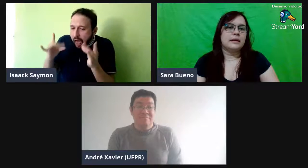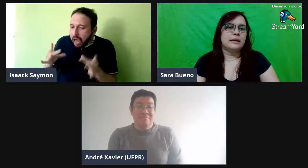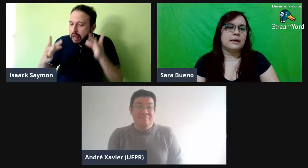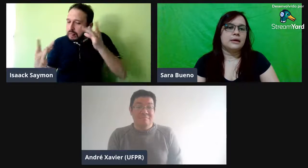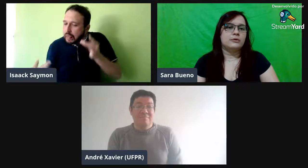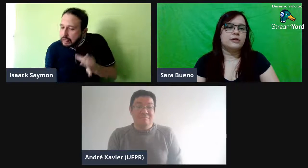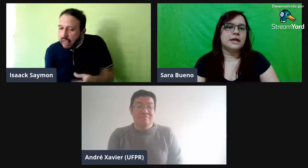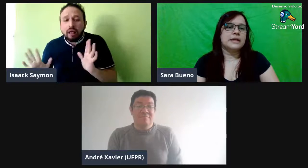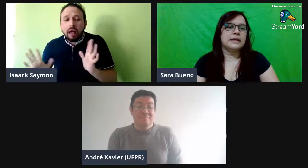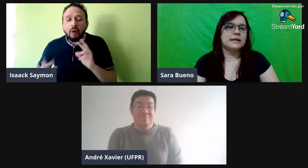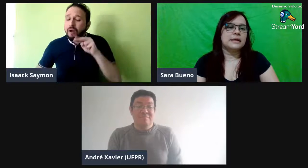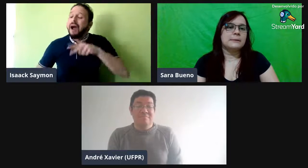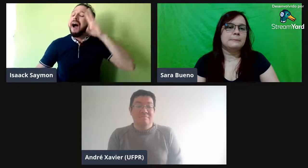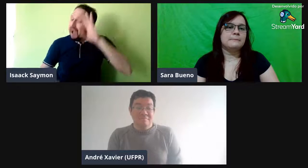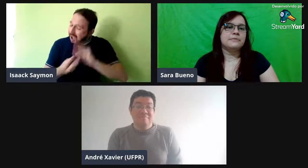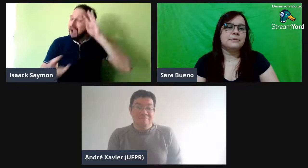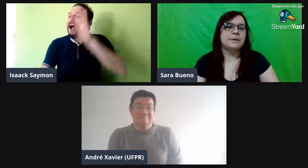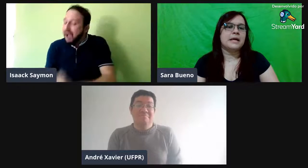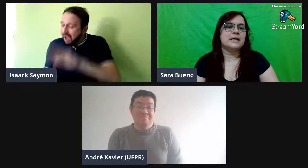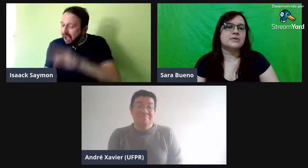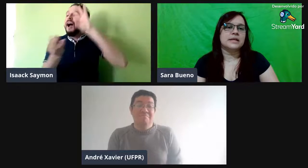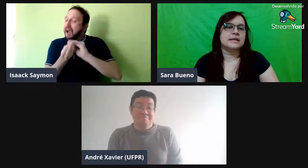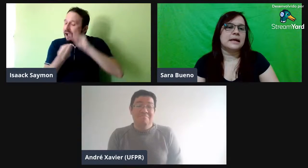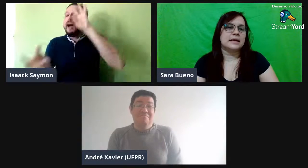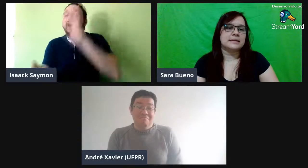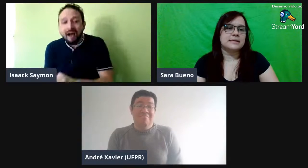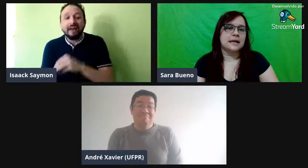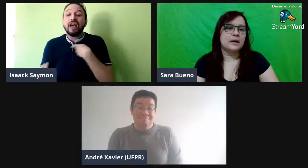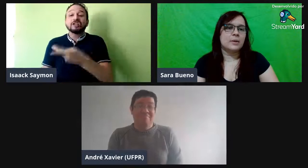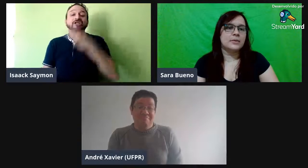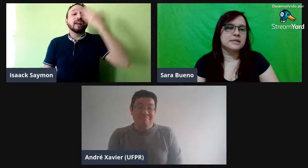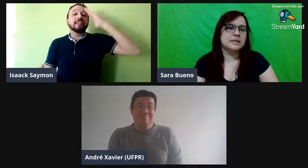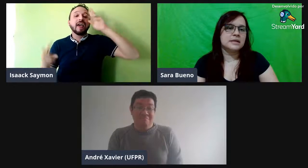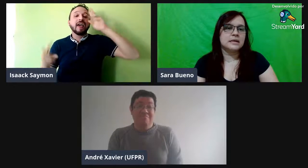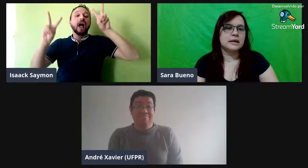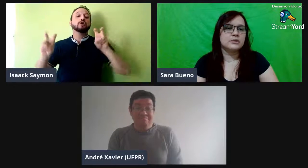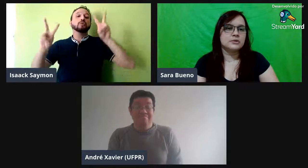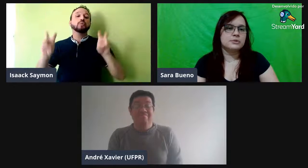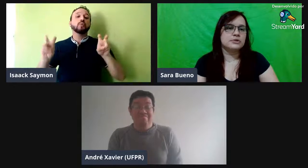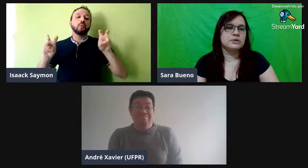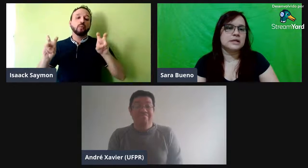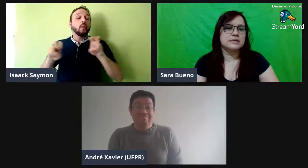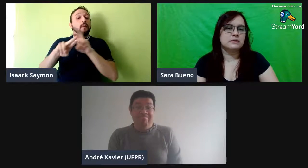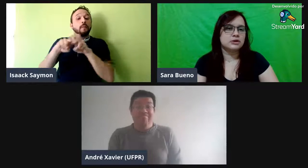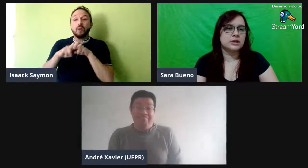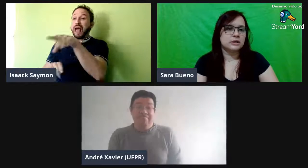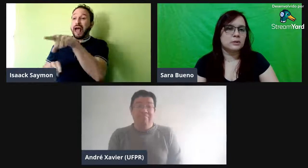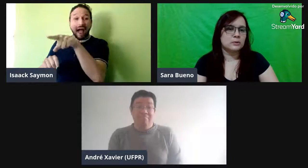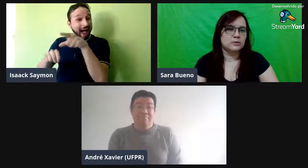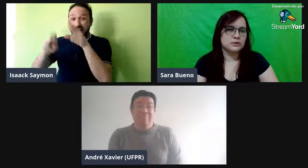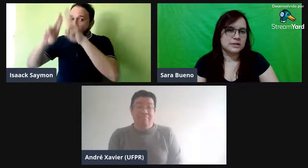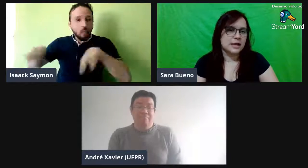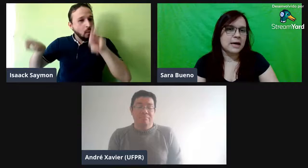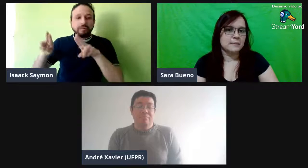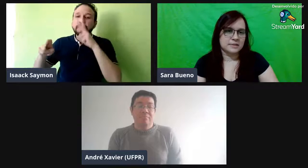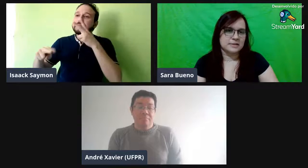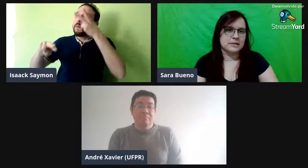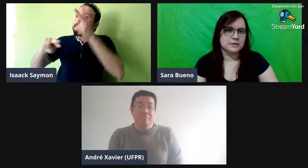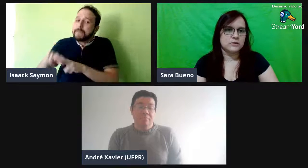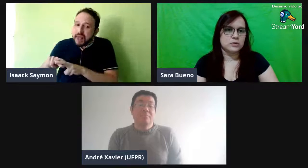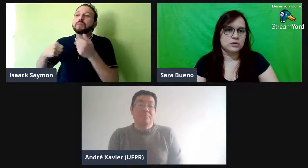Não fica ali preso a detalhes, né? É uma coisa que as duas pessoas, elas vão chegando a conclusões rápidas ali sobre o